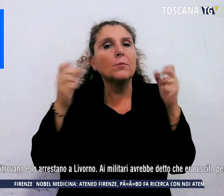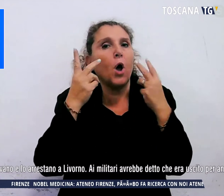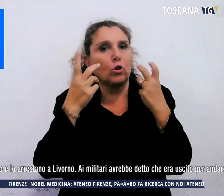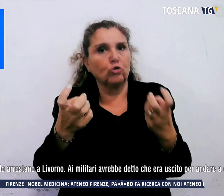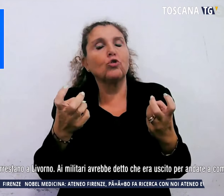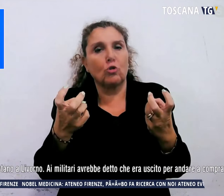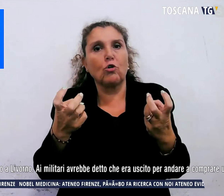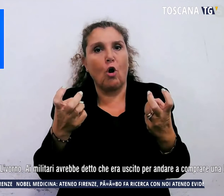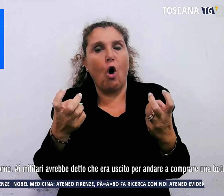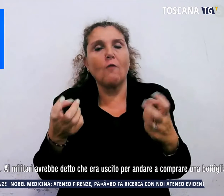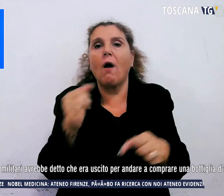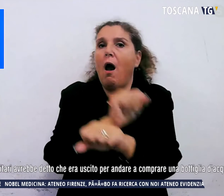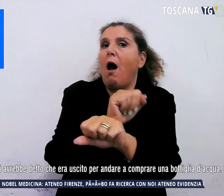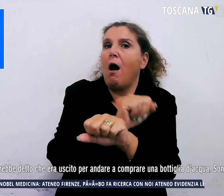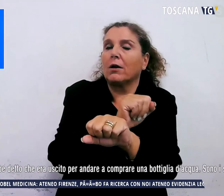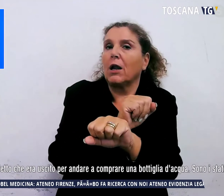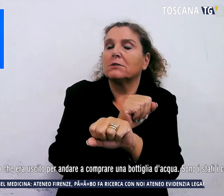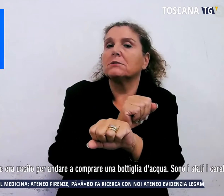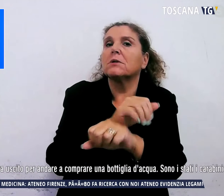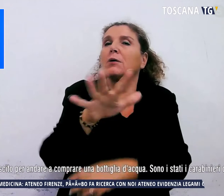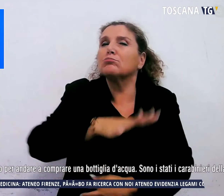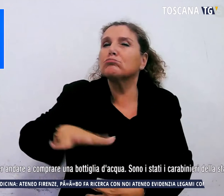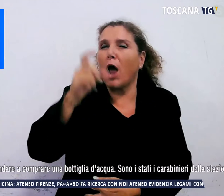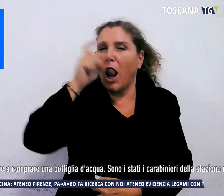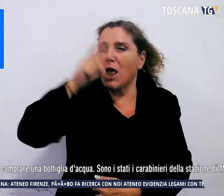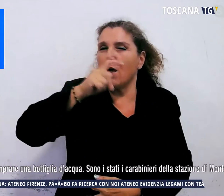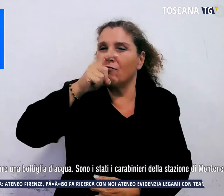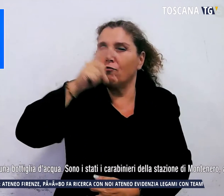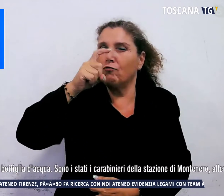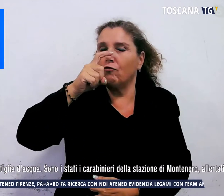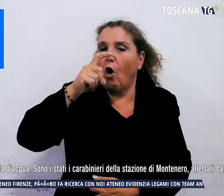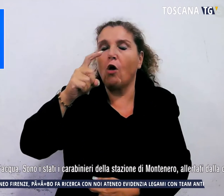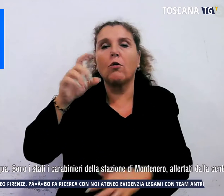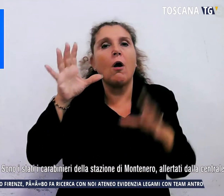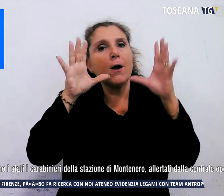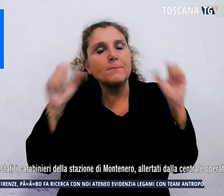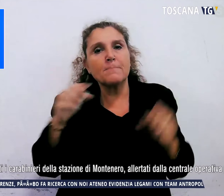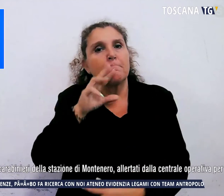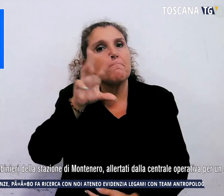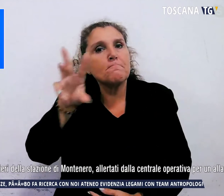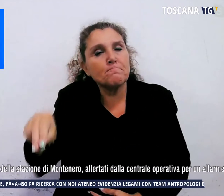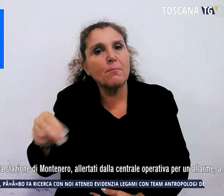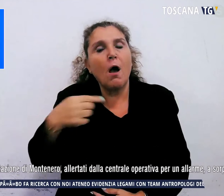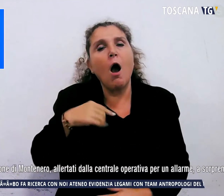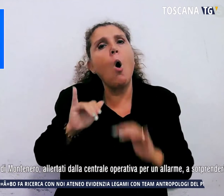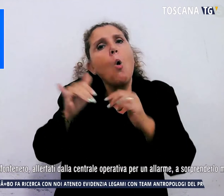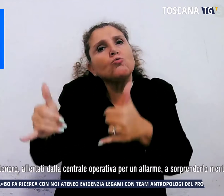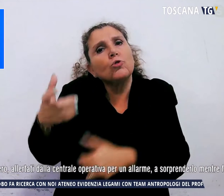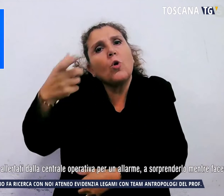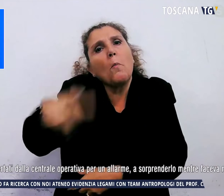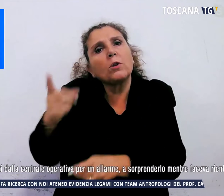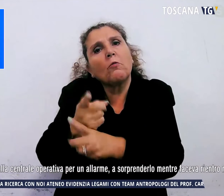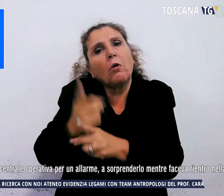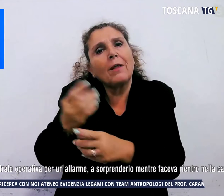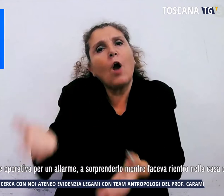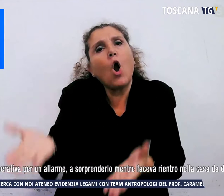arrestano a Livorno. Ai militari avrebbe detto che era uscito per andare a comprare una bottiglia